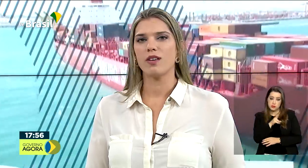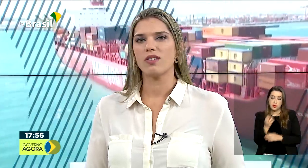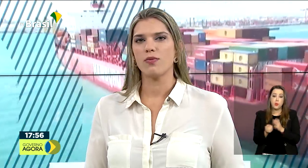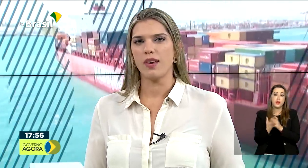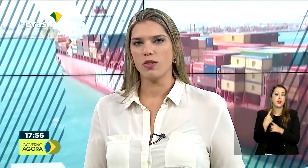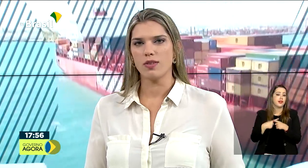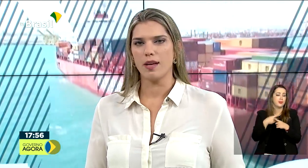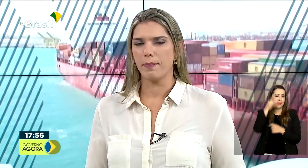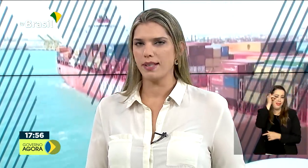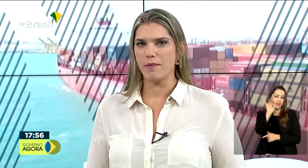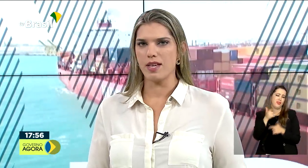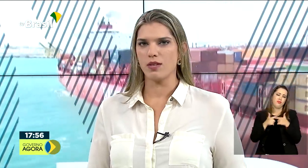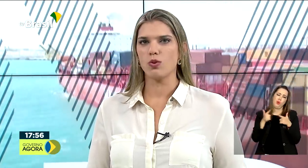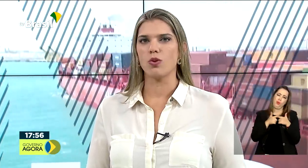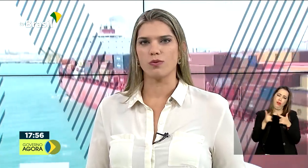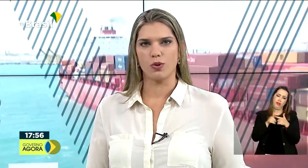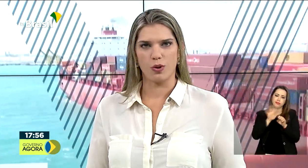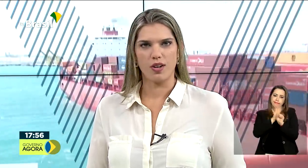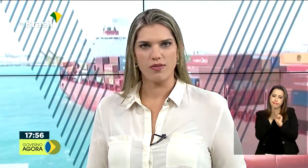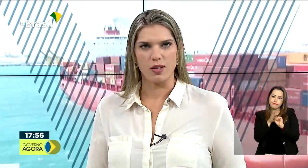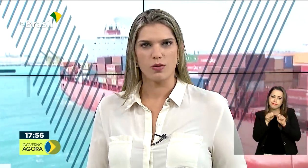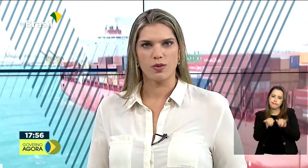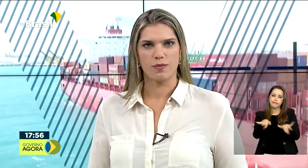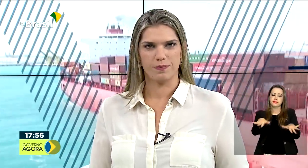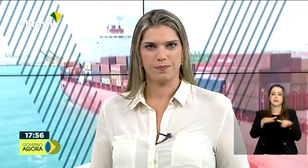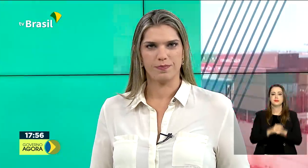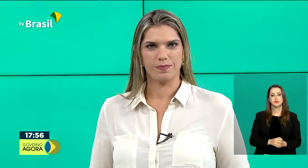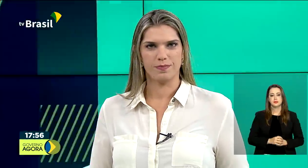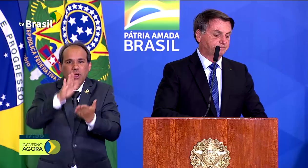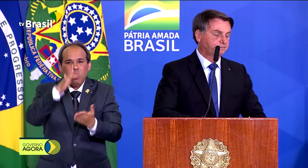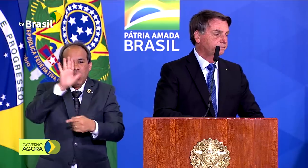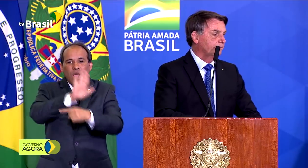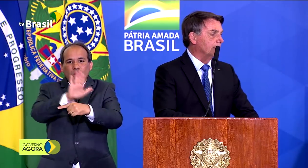combater os efeitos da pandemia do novo coronavírus.